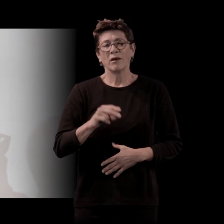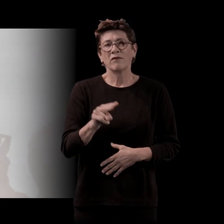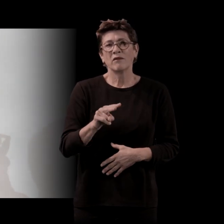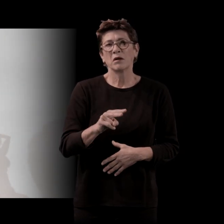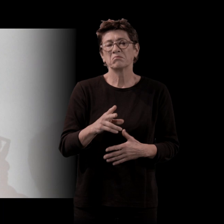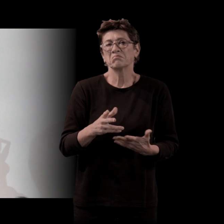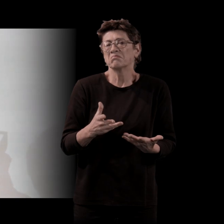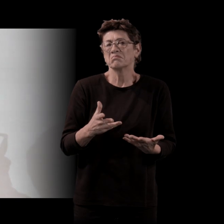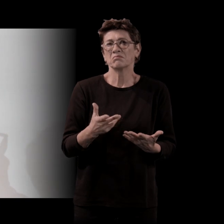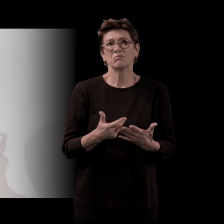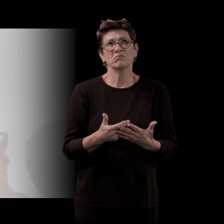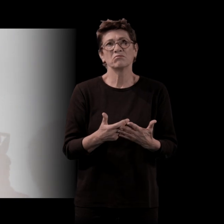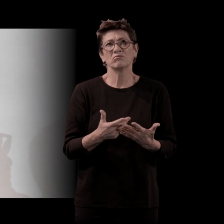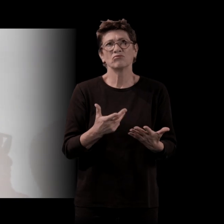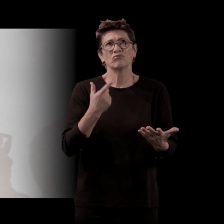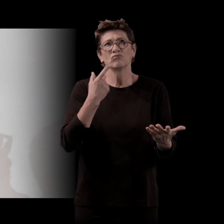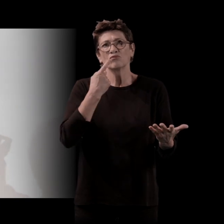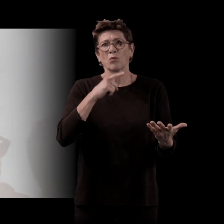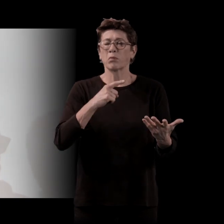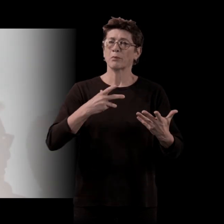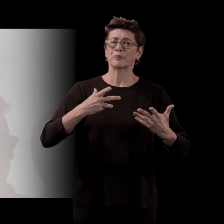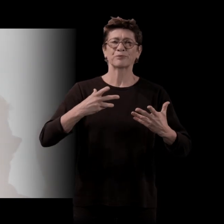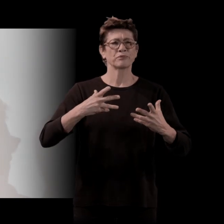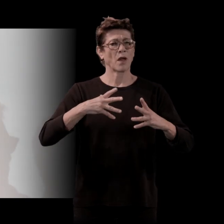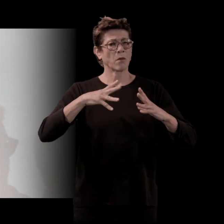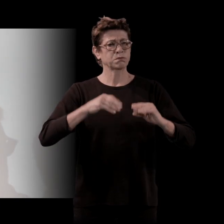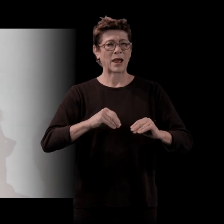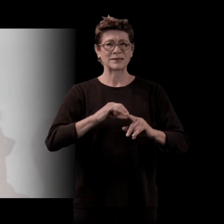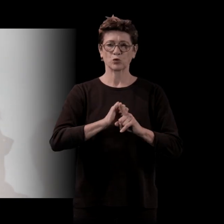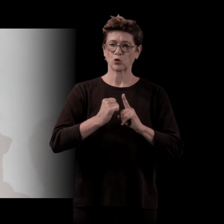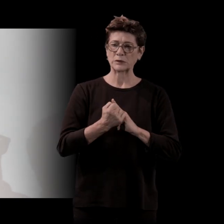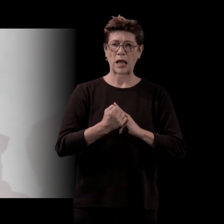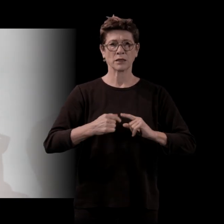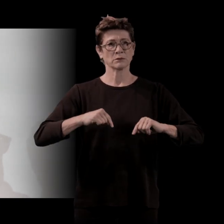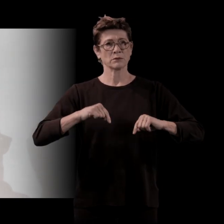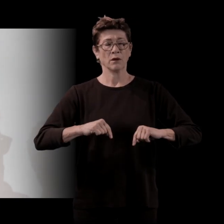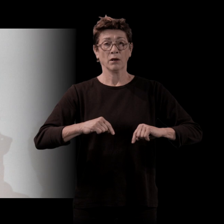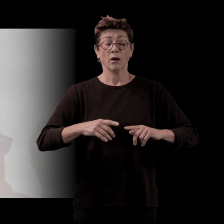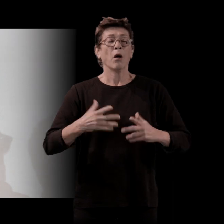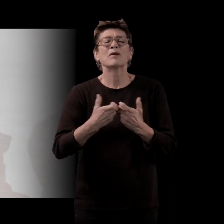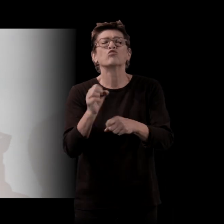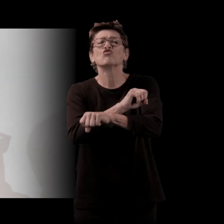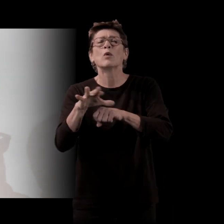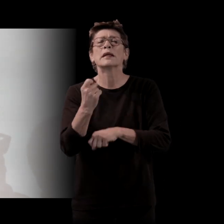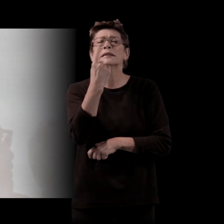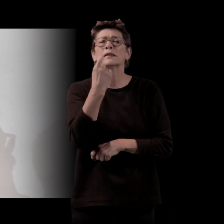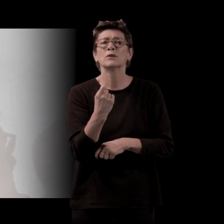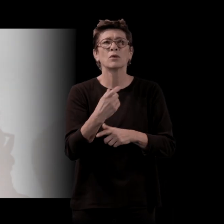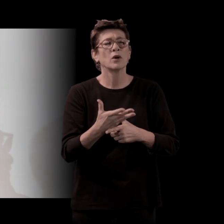place sociale ou quand les journalistes me disent « Dites-nous quel est votre endroit préféré ?